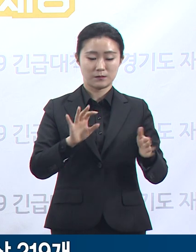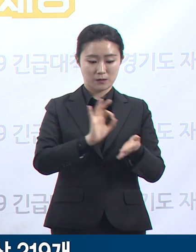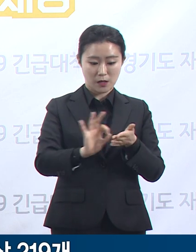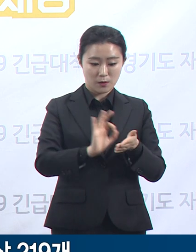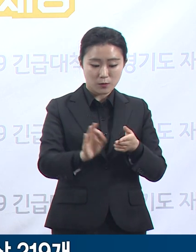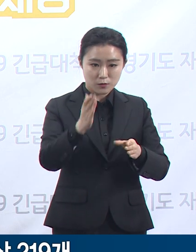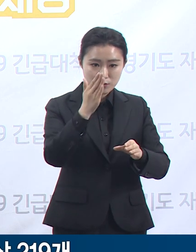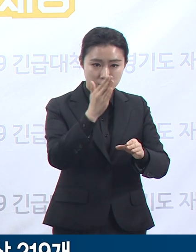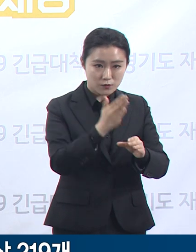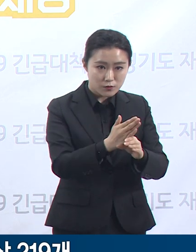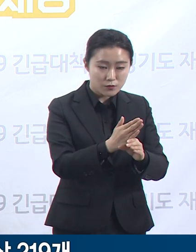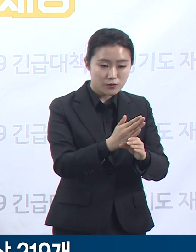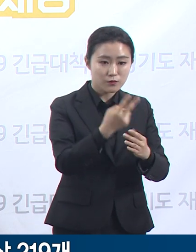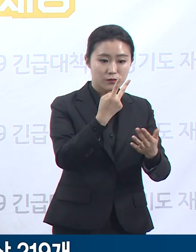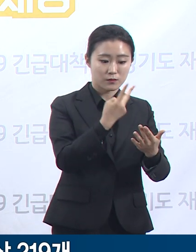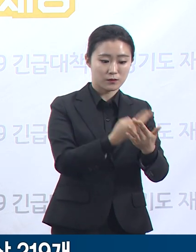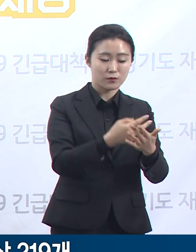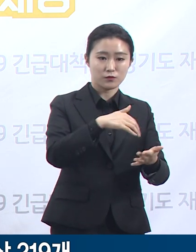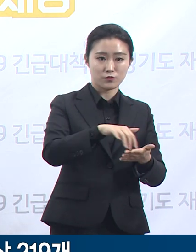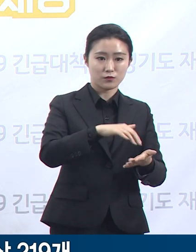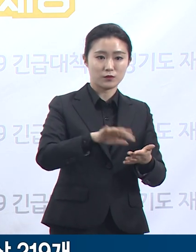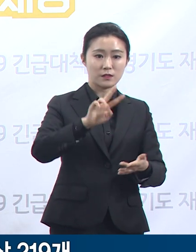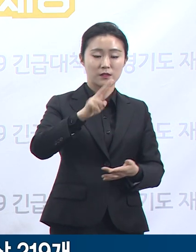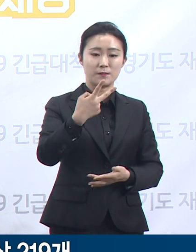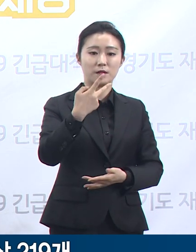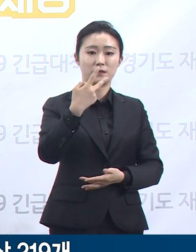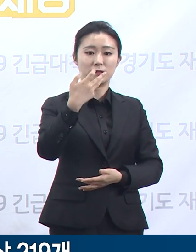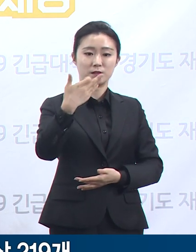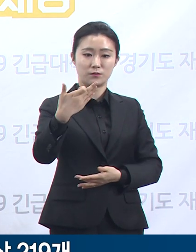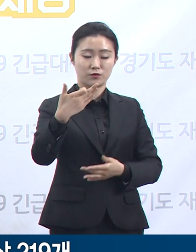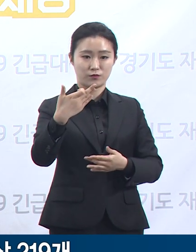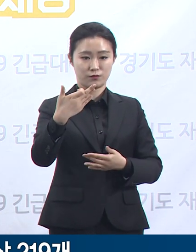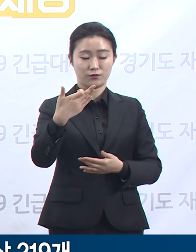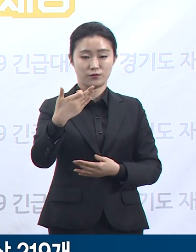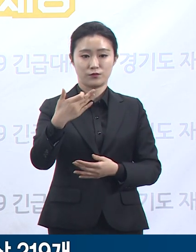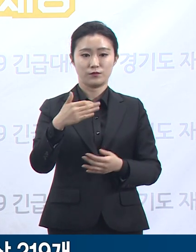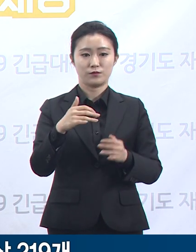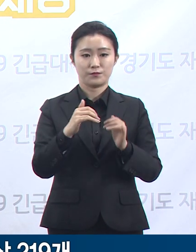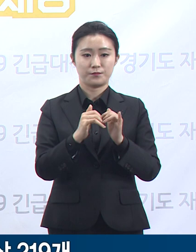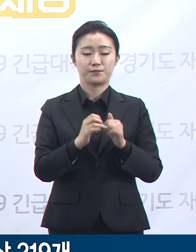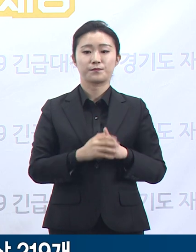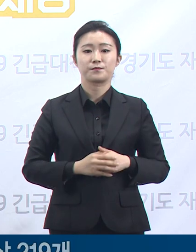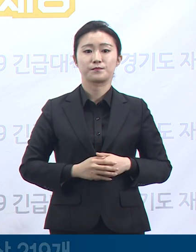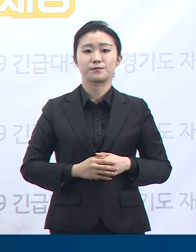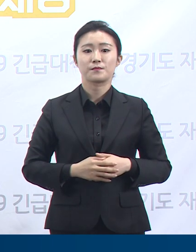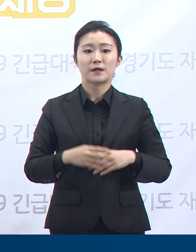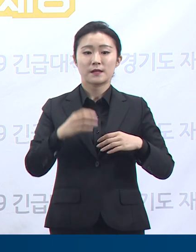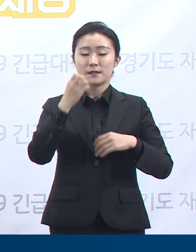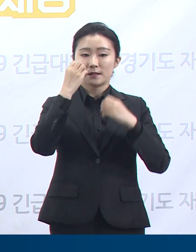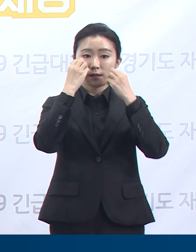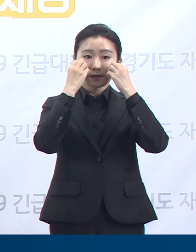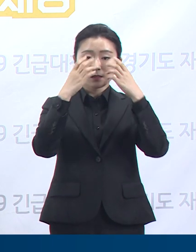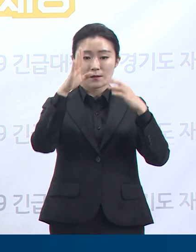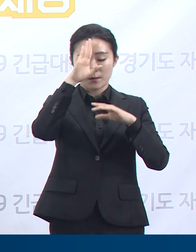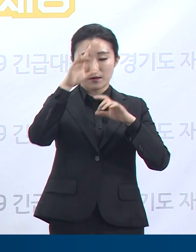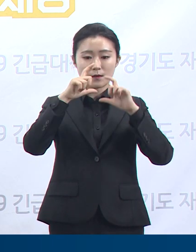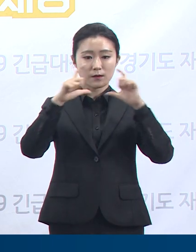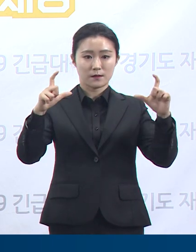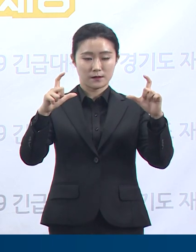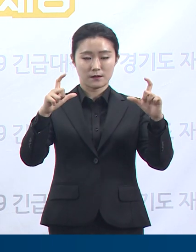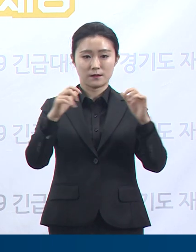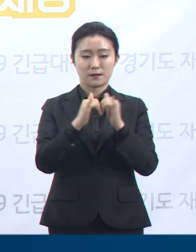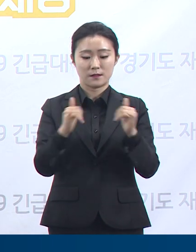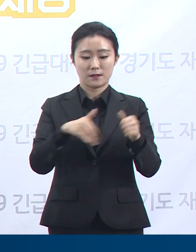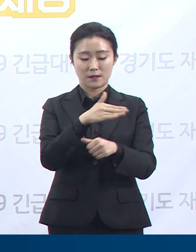%인 219병상입니다. 신규 확진자 현황에 대해 말씀드리겠습니다. 금일 도내 발생한 신규